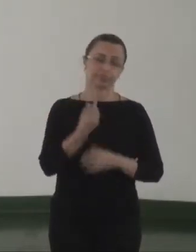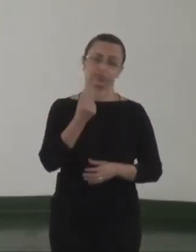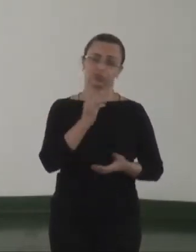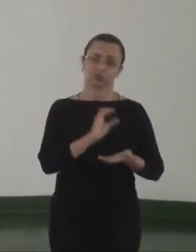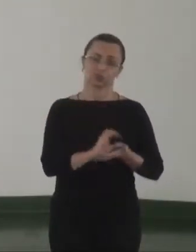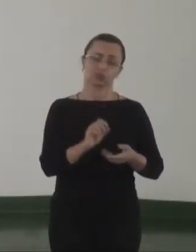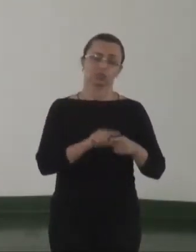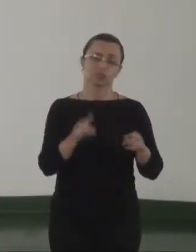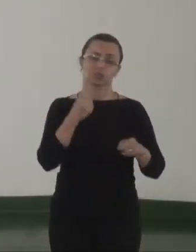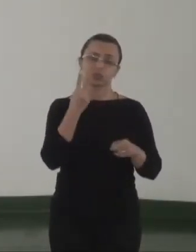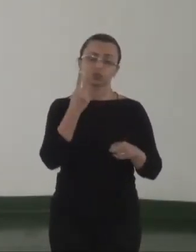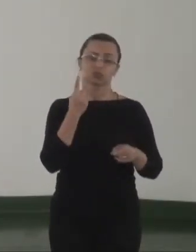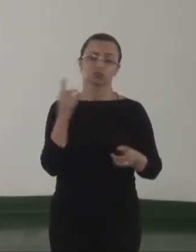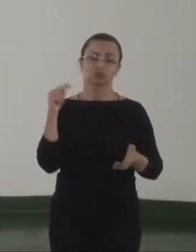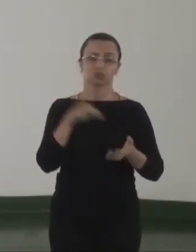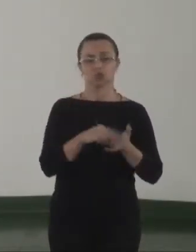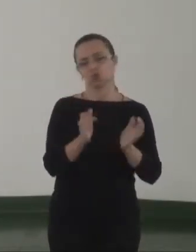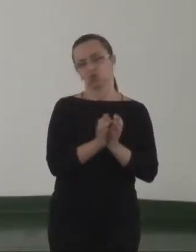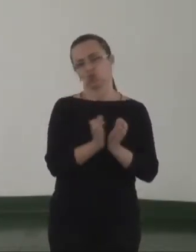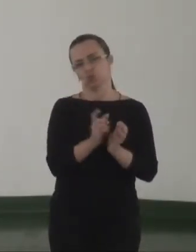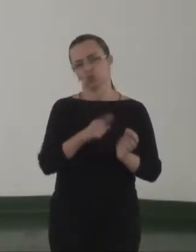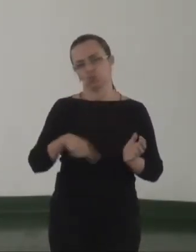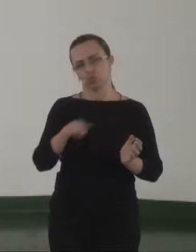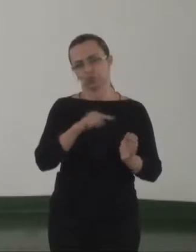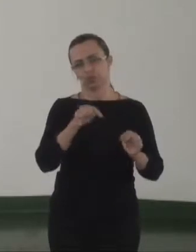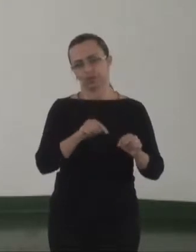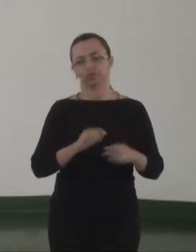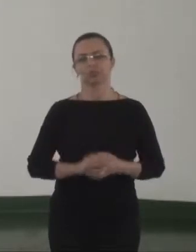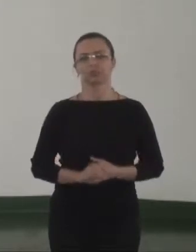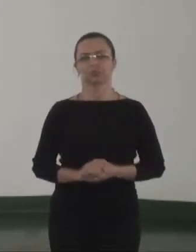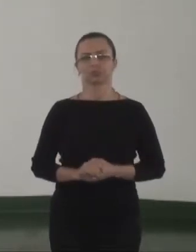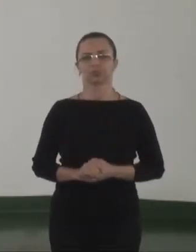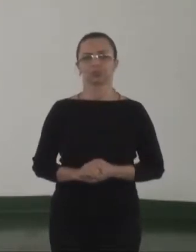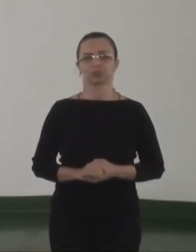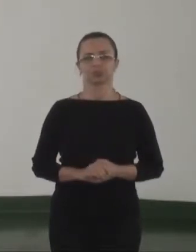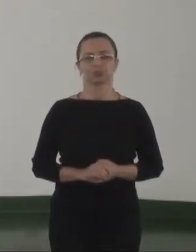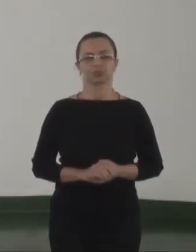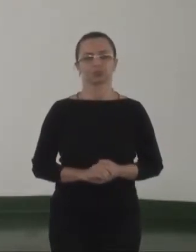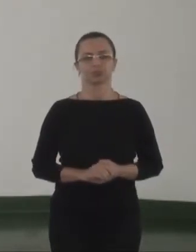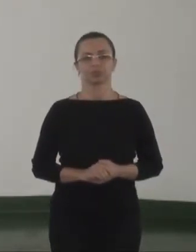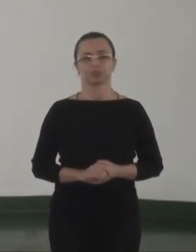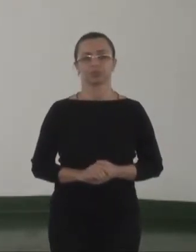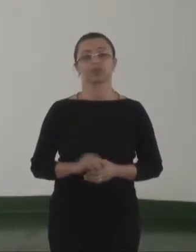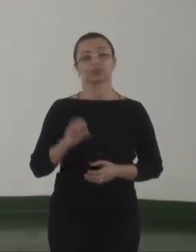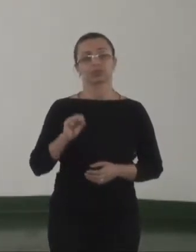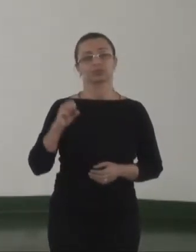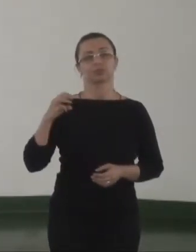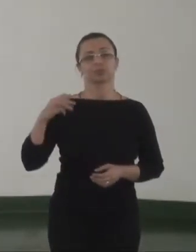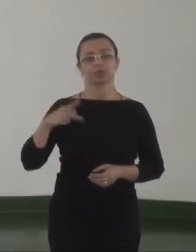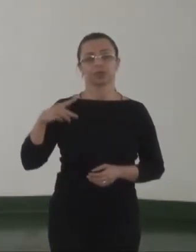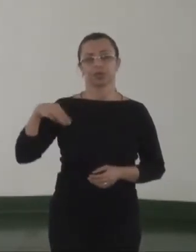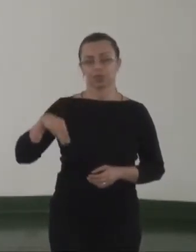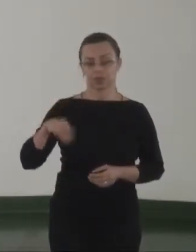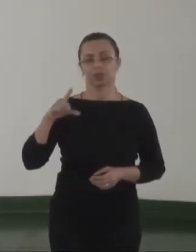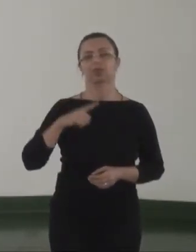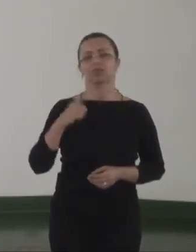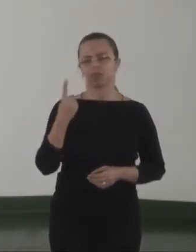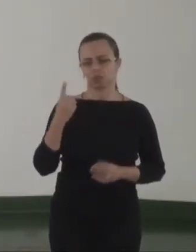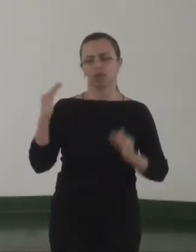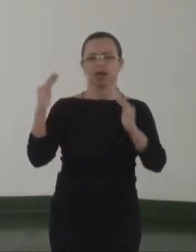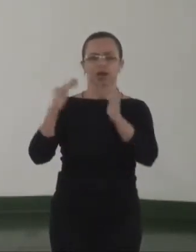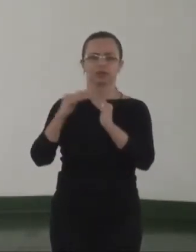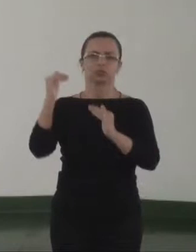mas foi uma colocação do grupo aqui. Há a SPM, um projeto nacional de Casa da Mulher